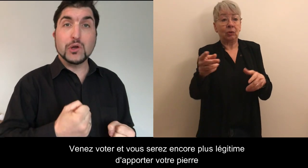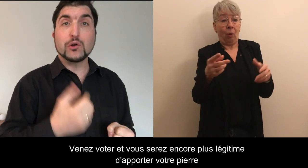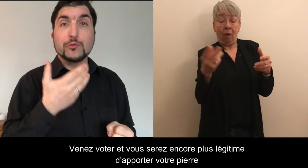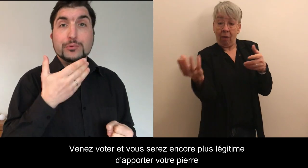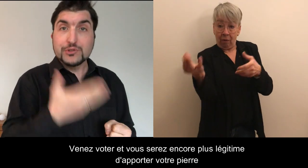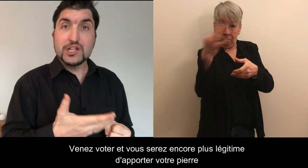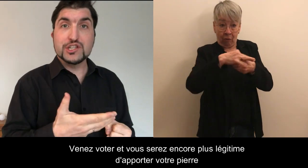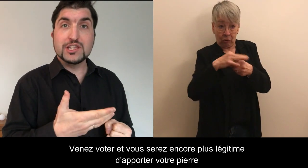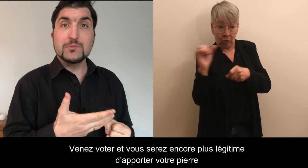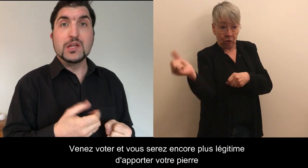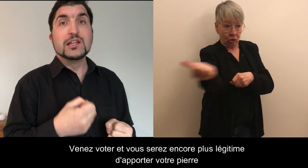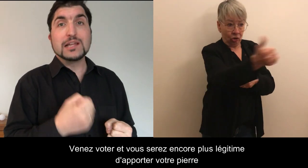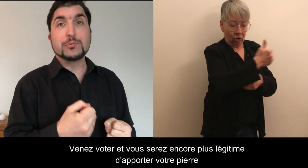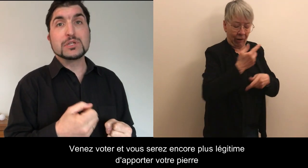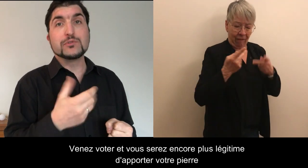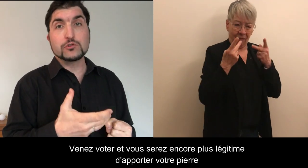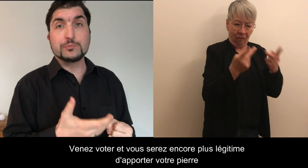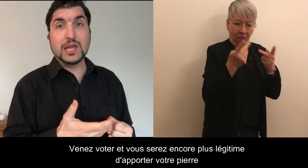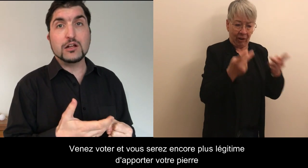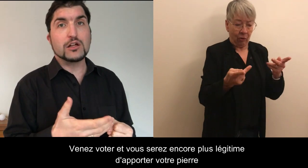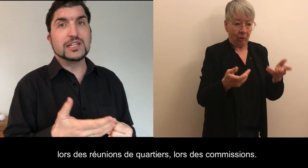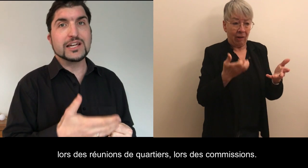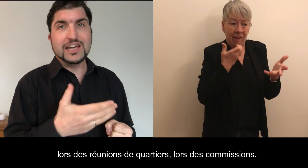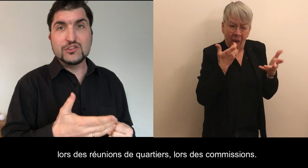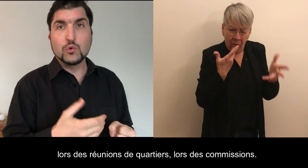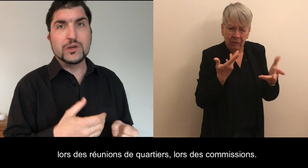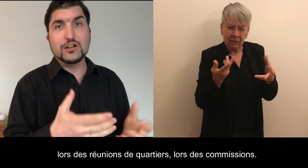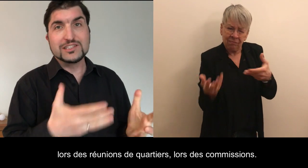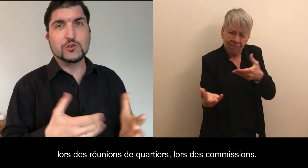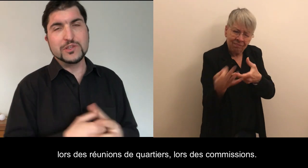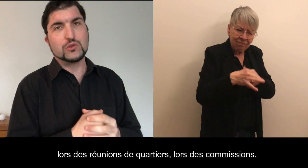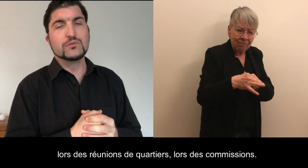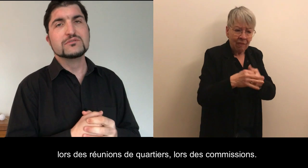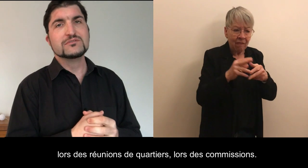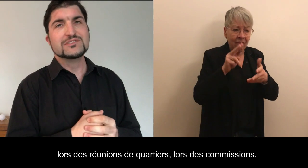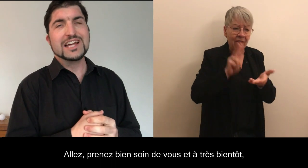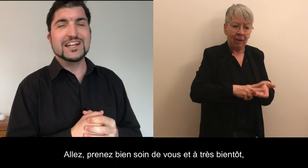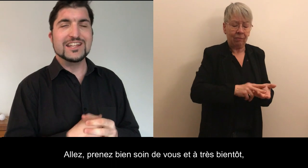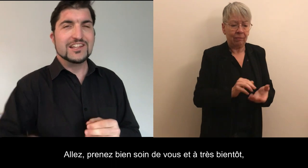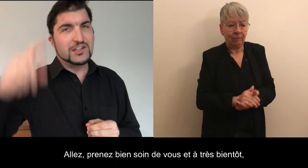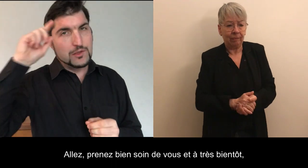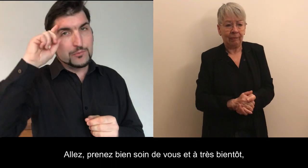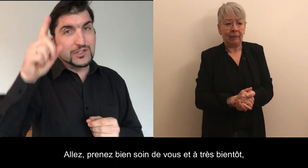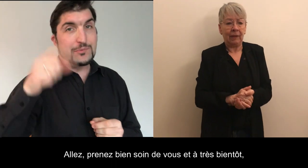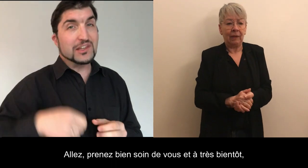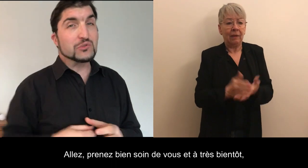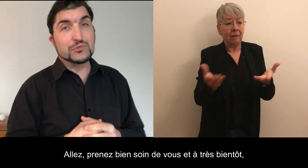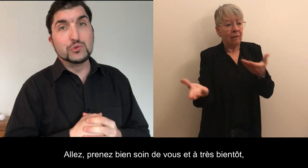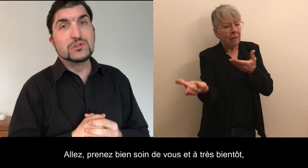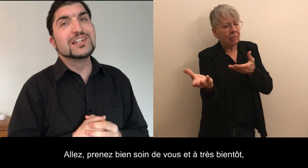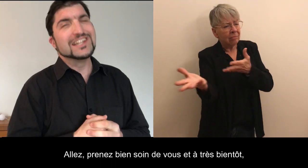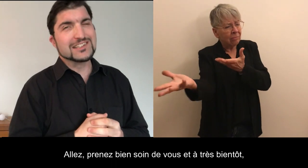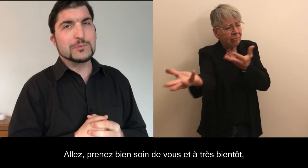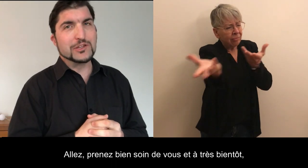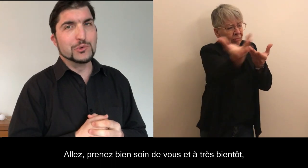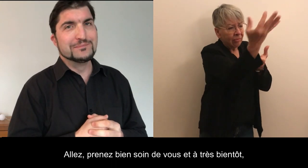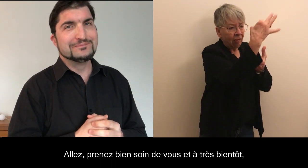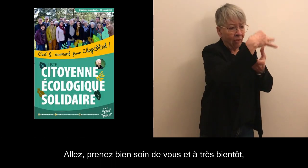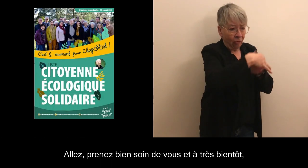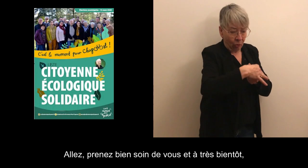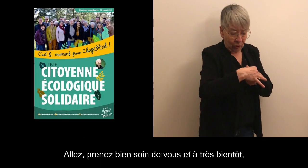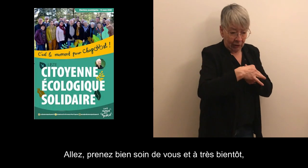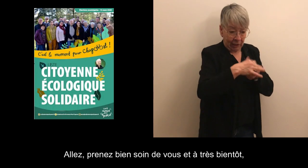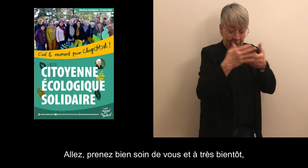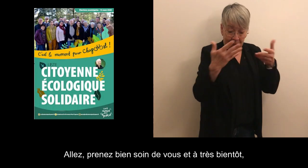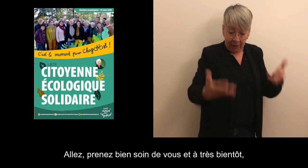voter et vous serez encore plus légitime d'apporter votre pierre lors des réunions et lors des commissions. Allez, prenez bien soin de vous et à très bientôt.